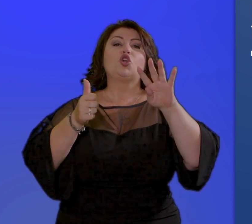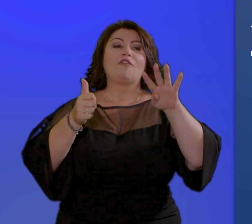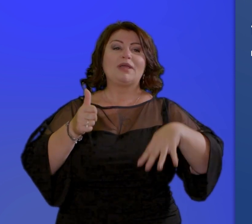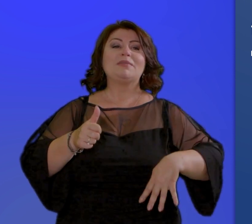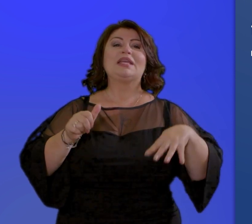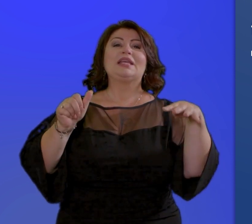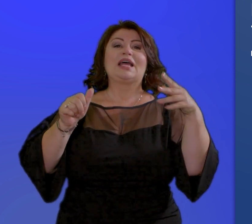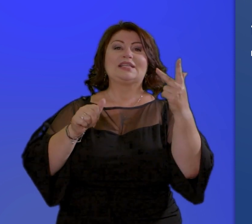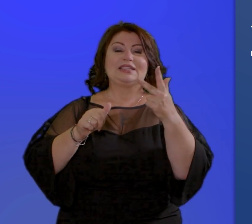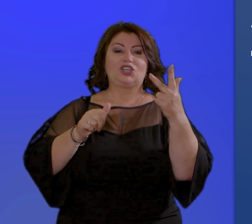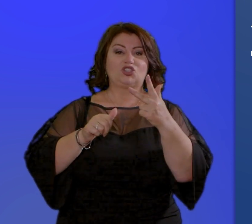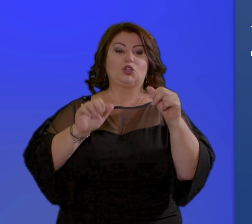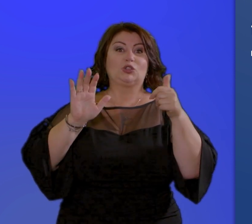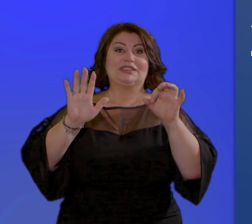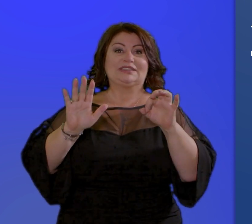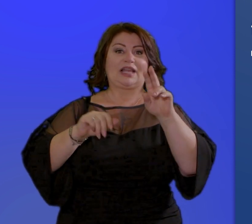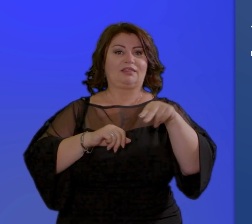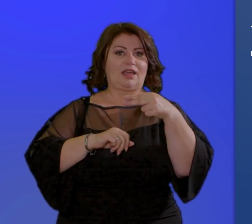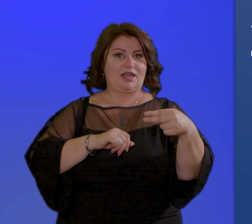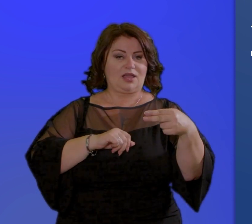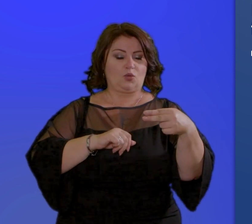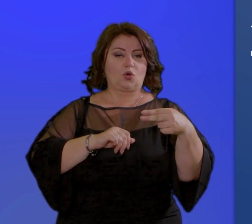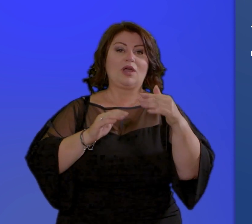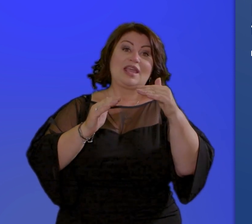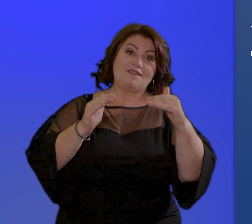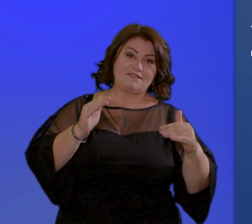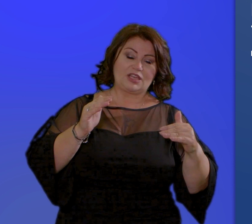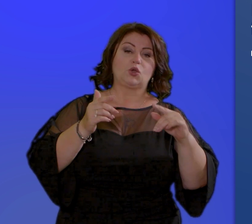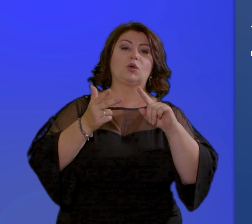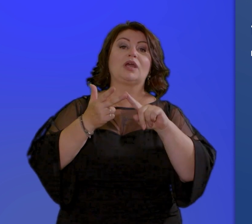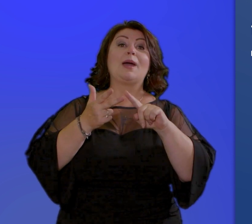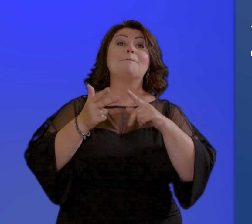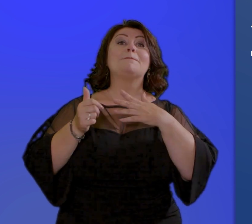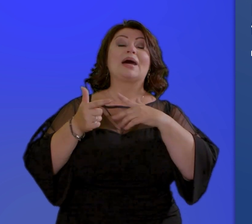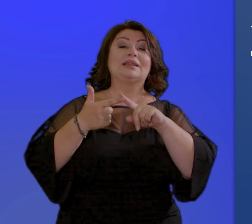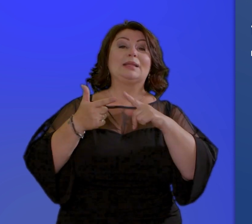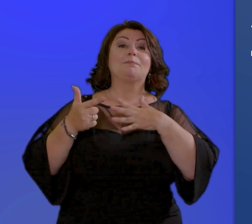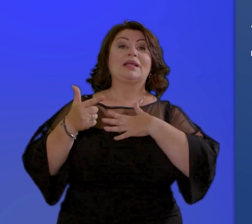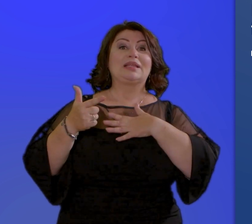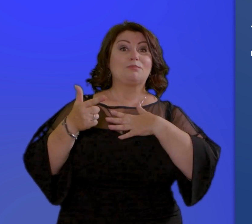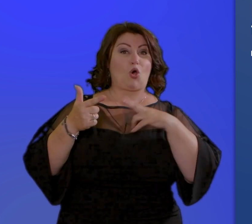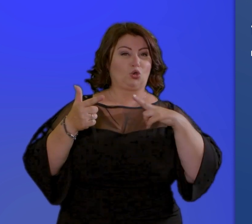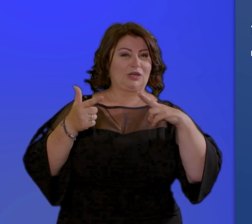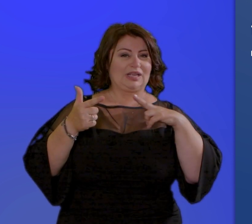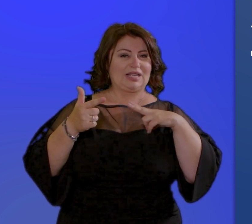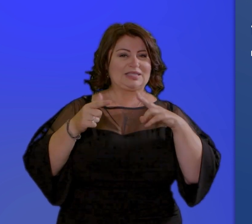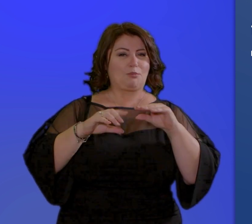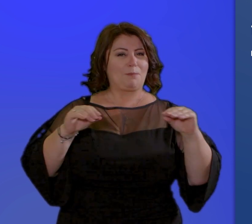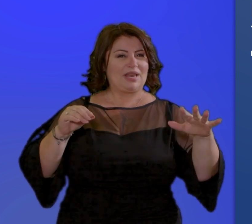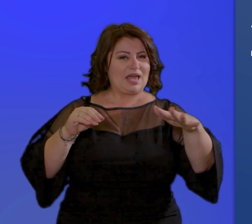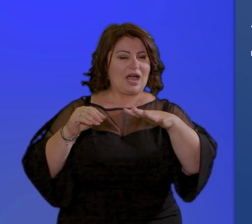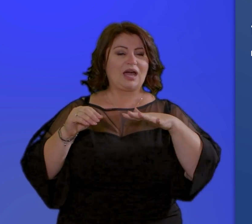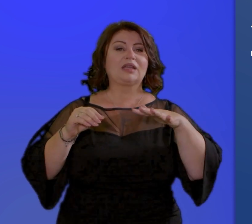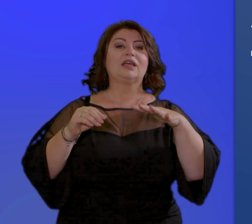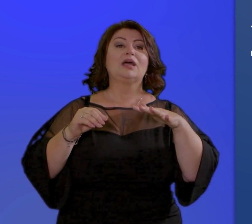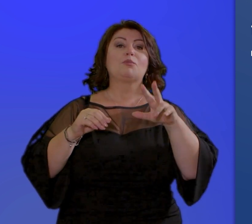immobiliare in italia e all'estero inferiore a 30.000 euro esclusa la casa di abitazione un